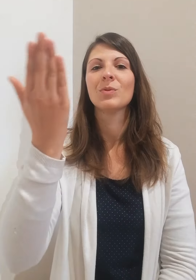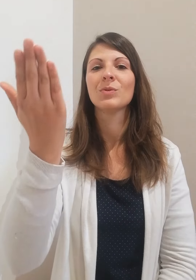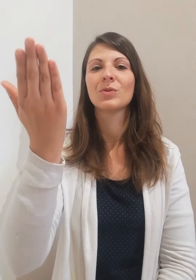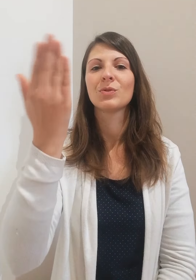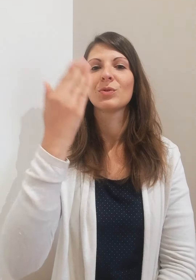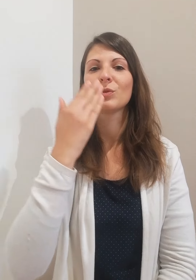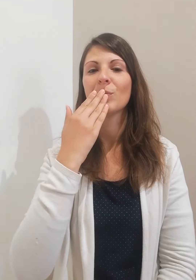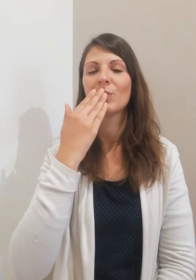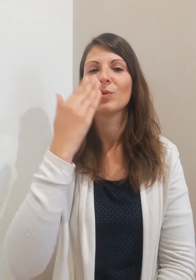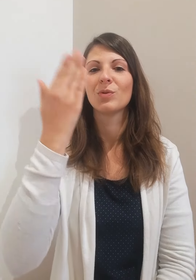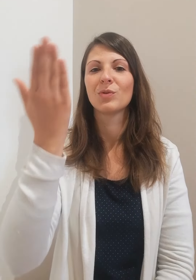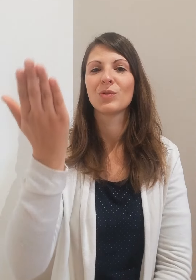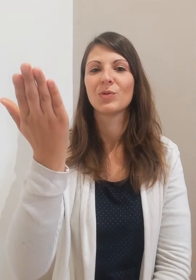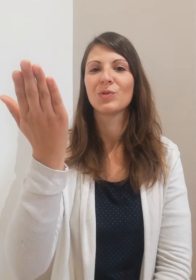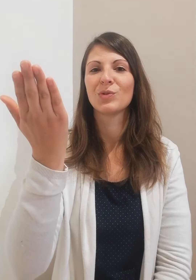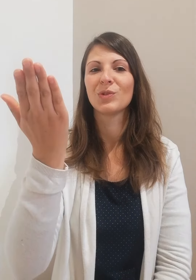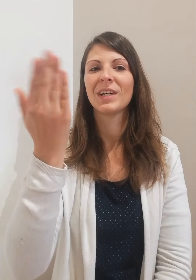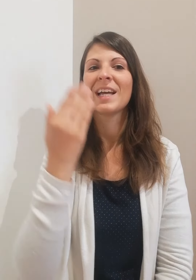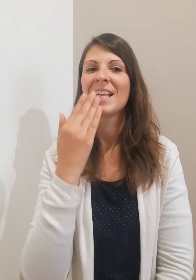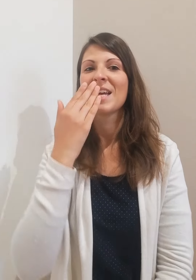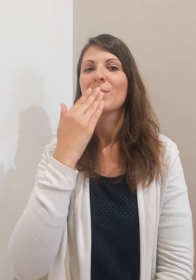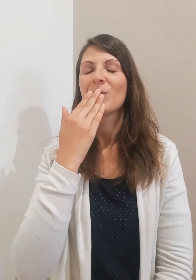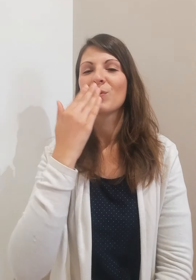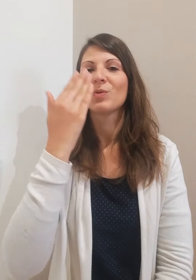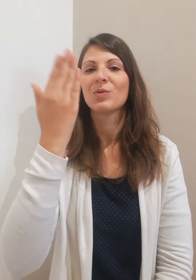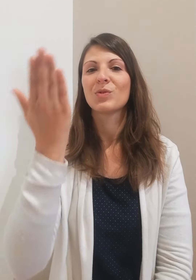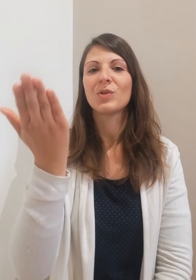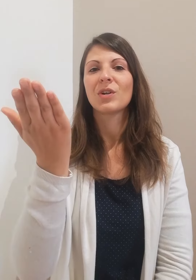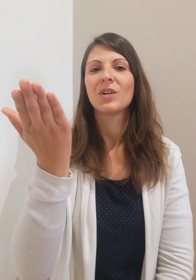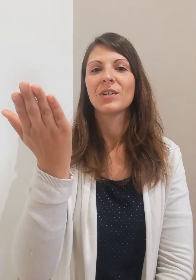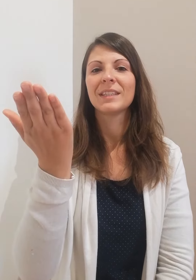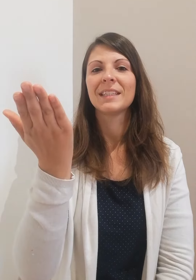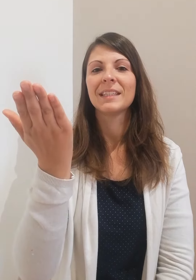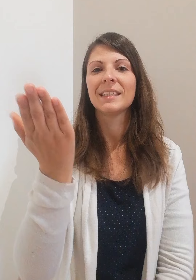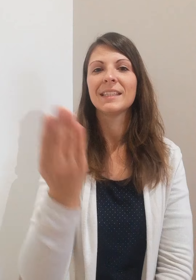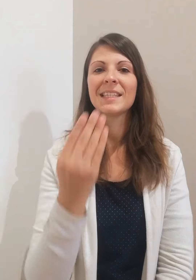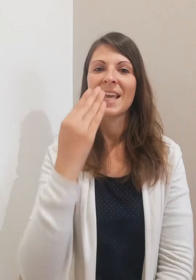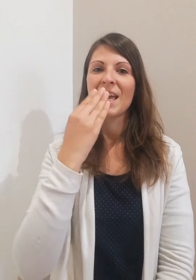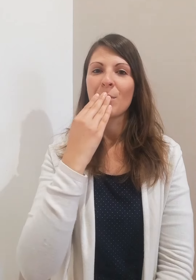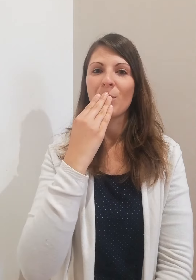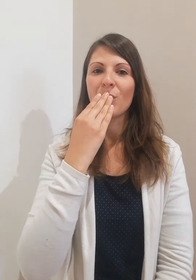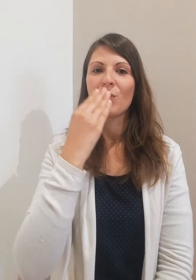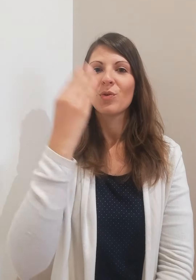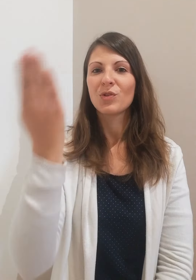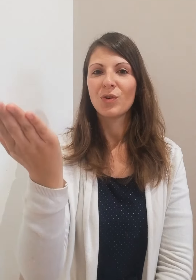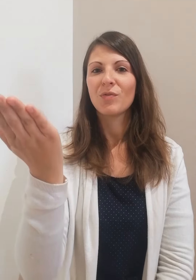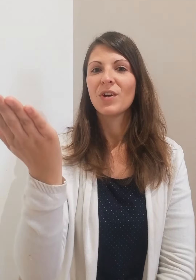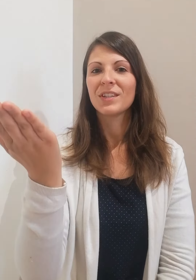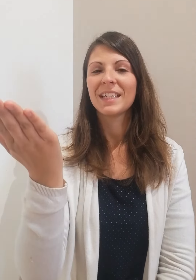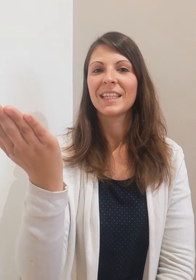bonjour, bonjour, bonjour, bonjour Candice, bonjour Vendry,